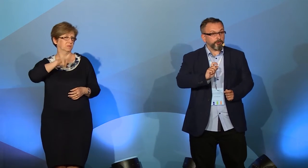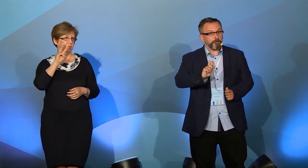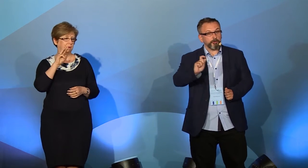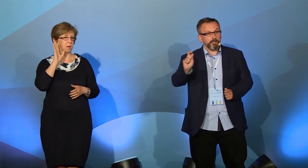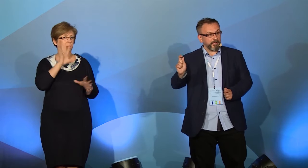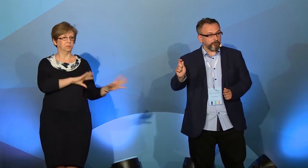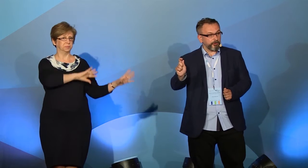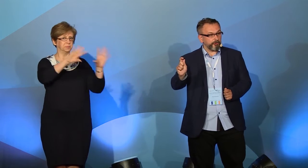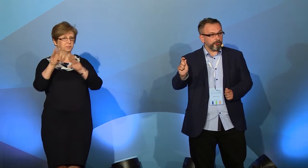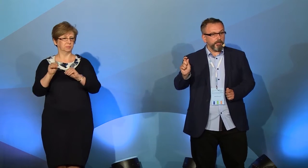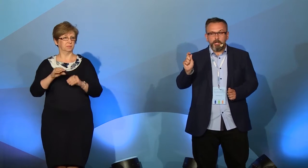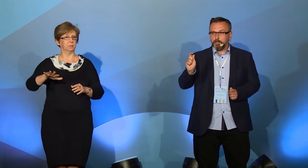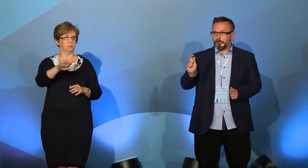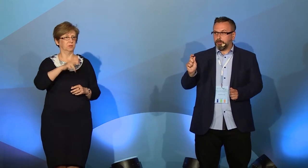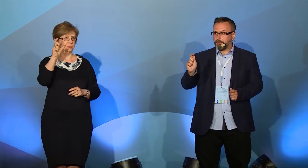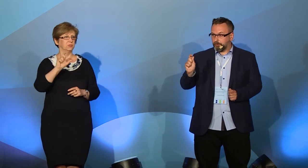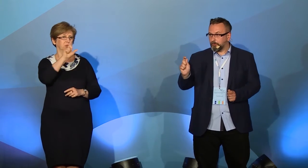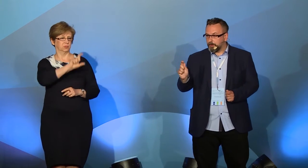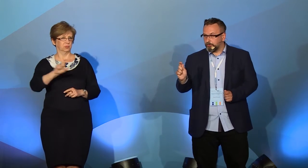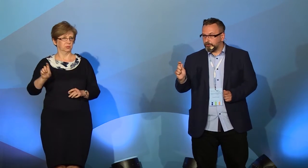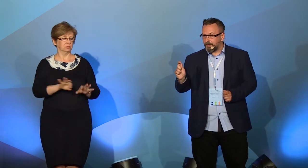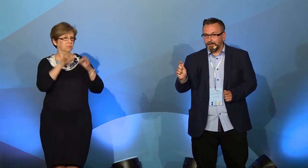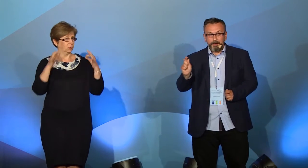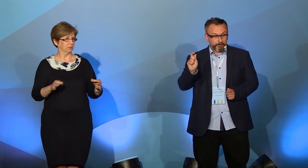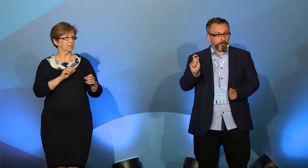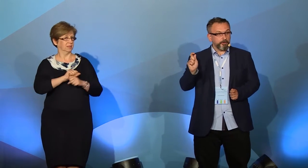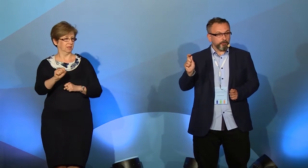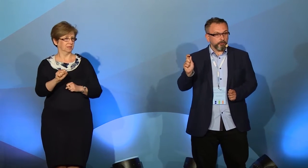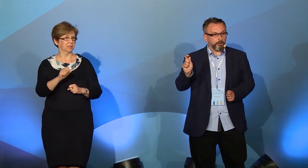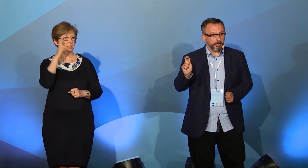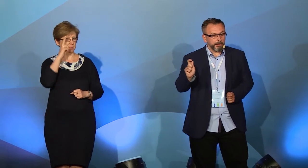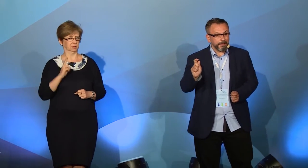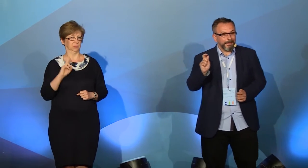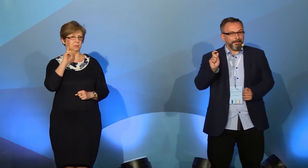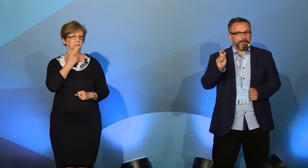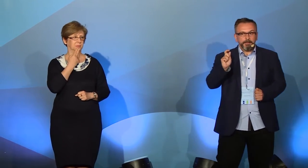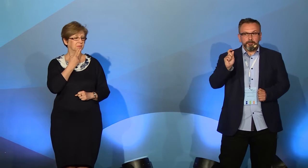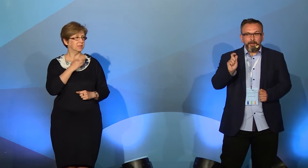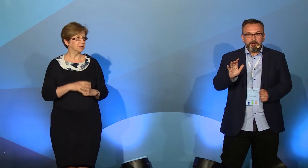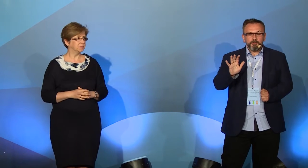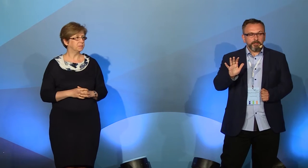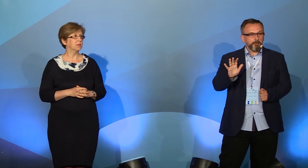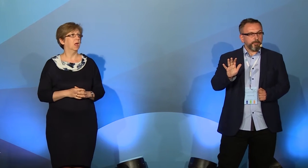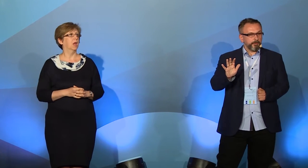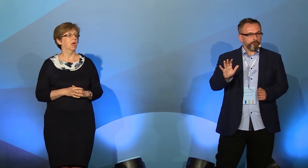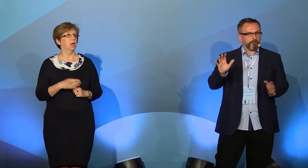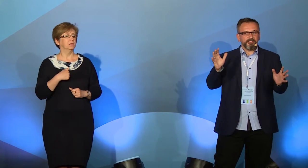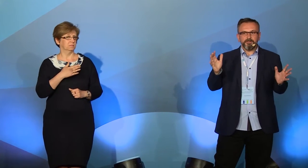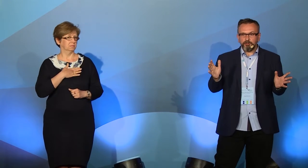przeniosła się na Plac Trzech Krzyży, gdzie funkcjonuje do dzisiaj. To jest Instytut Głuchoniemych. I mamy dzięki temu pewność, że przez 200